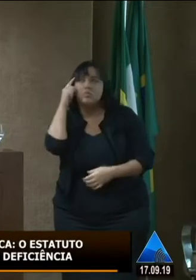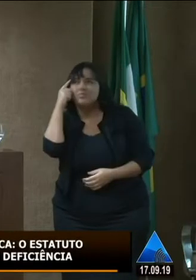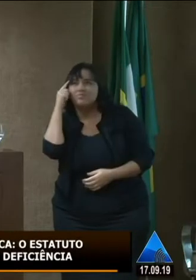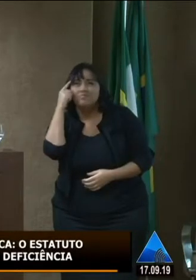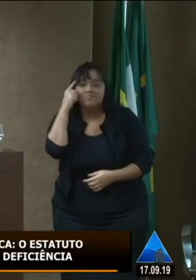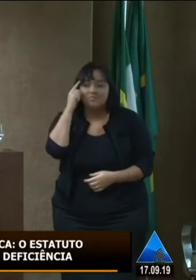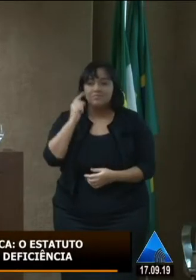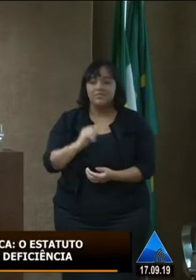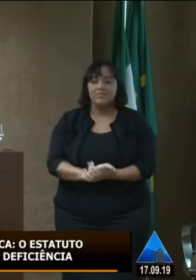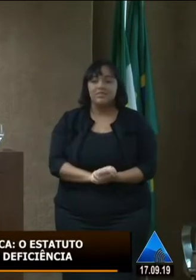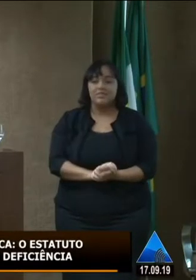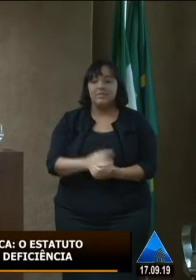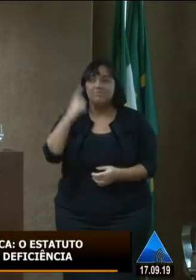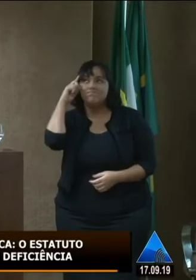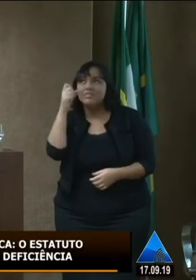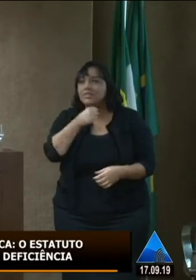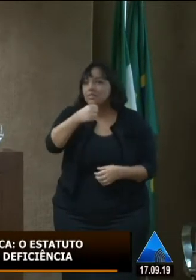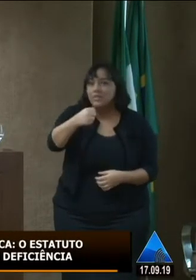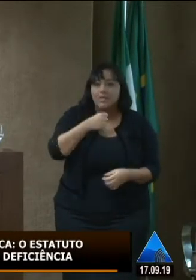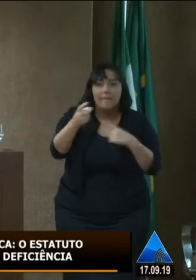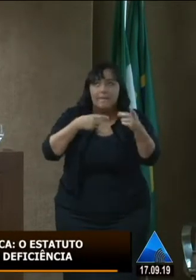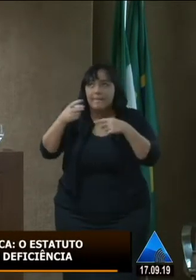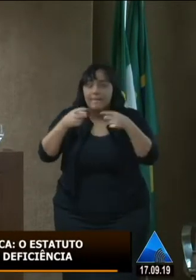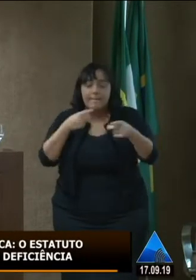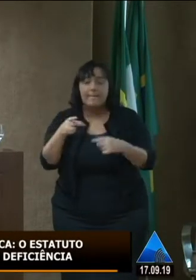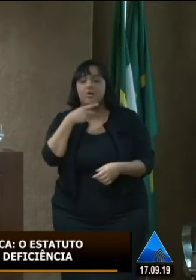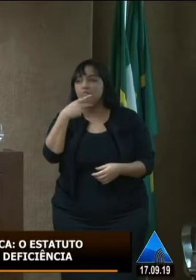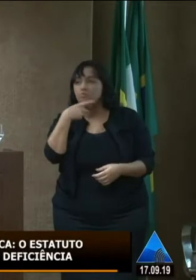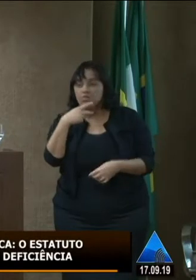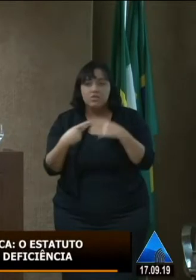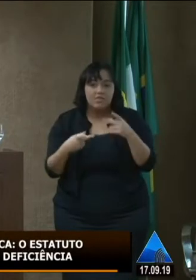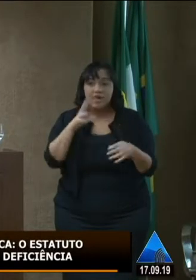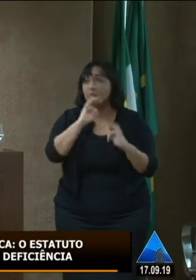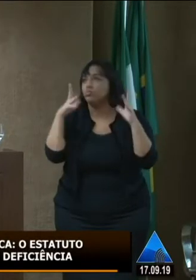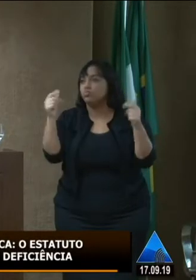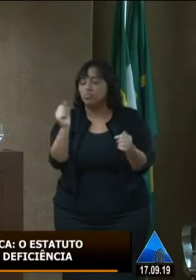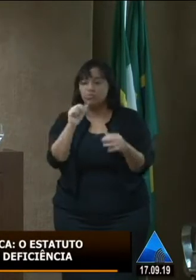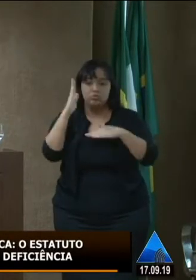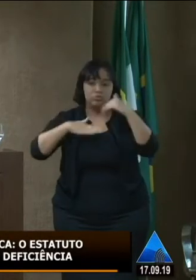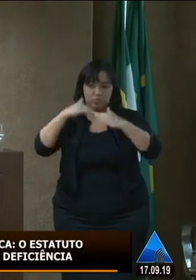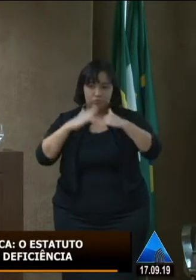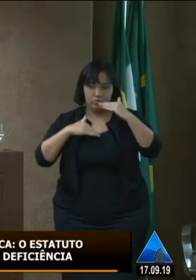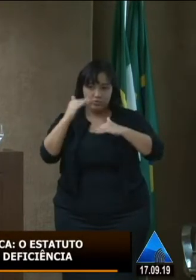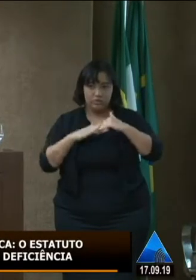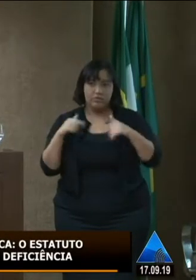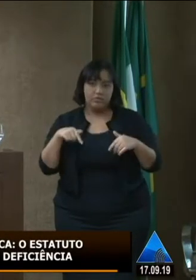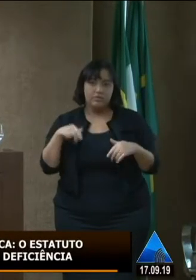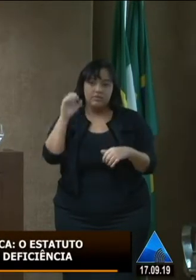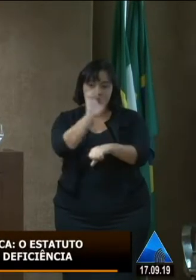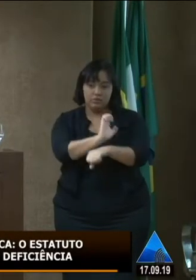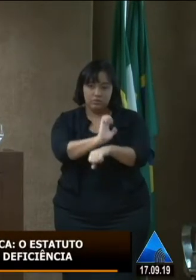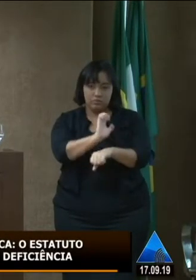juntos para articularmos para mobilizarmos todos os profissionais que também estão na nossa rede para